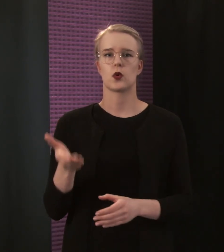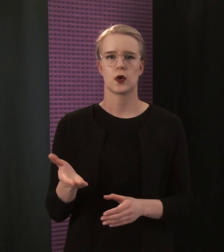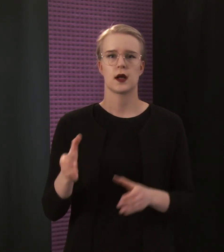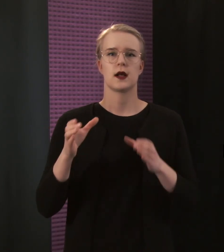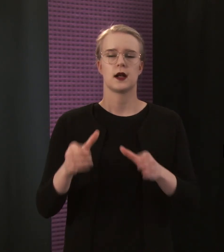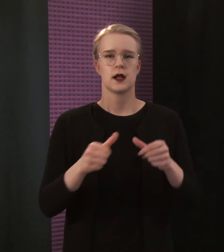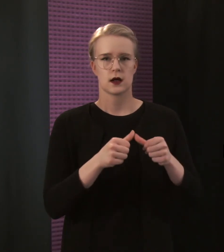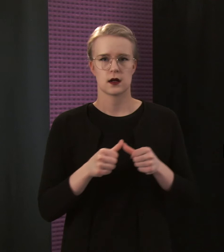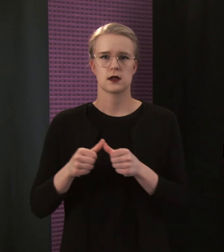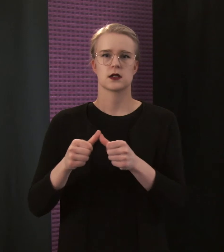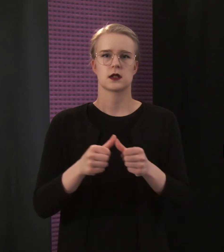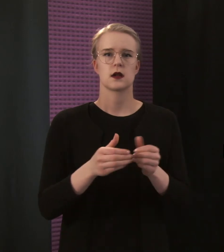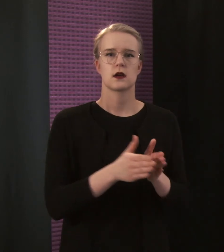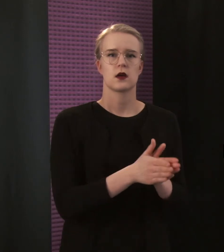kaudelle 2019.